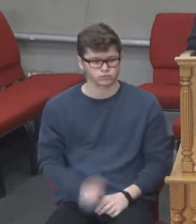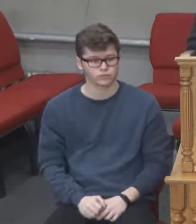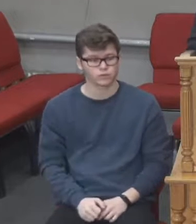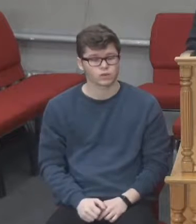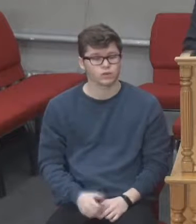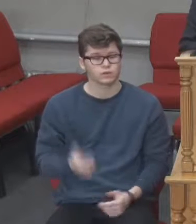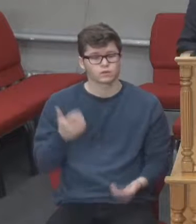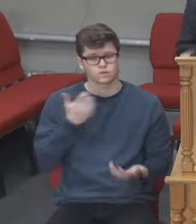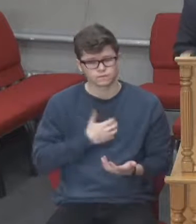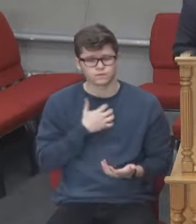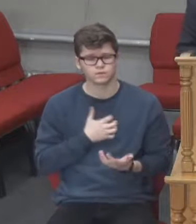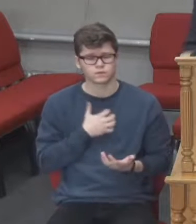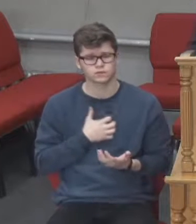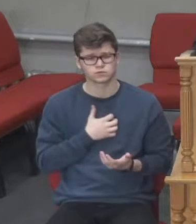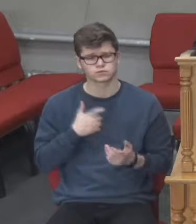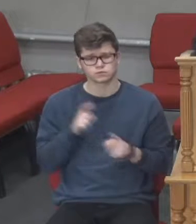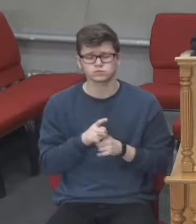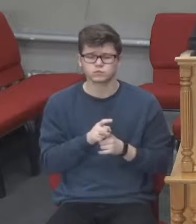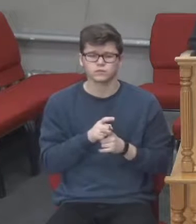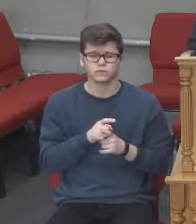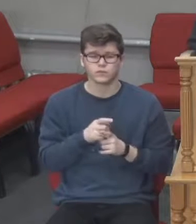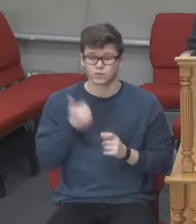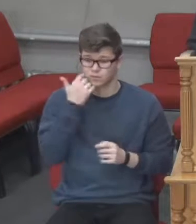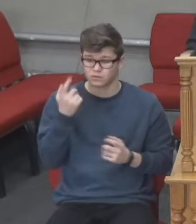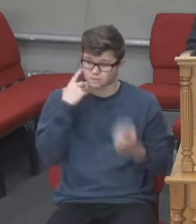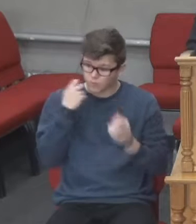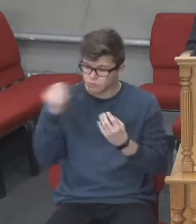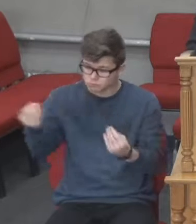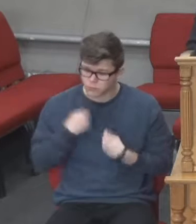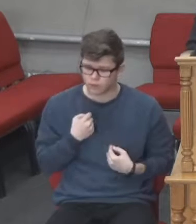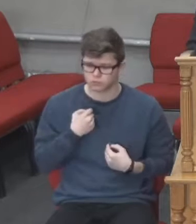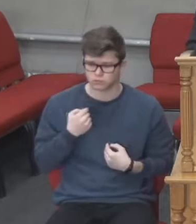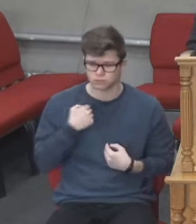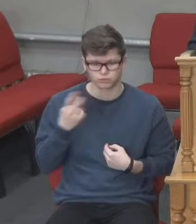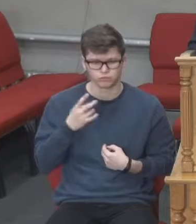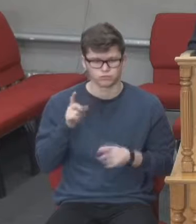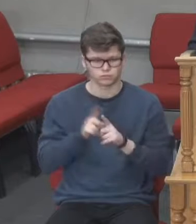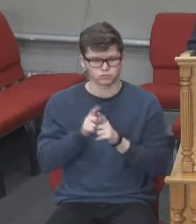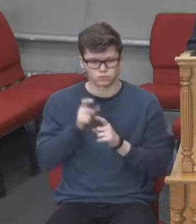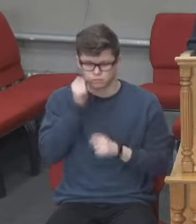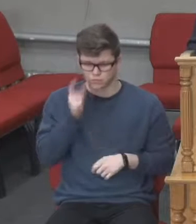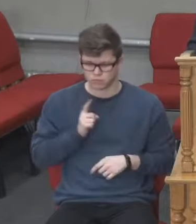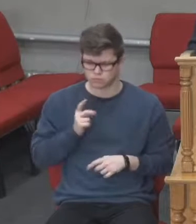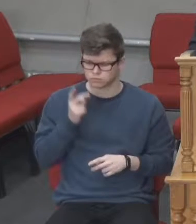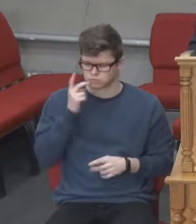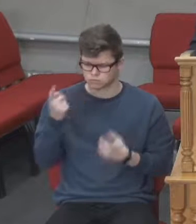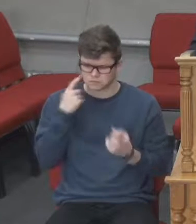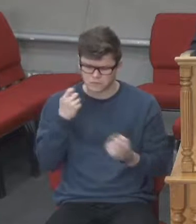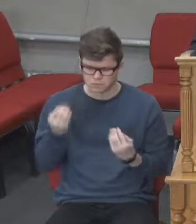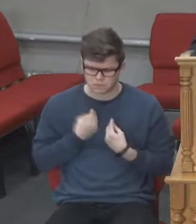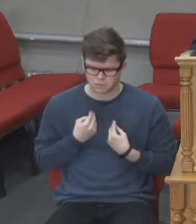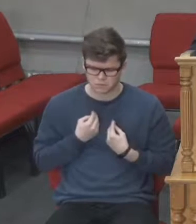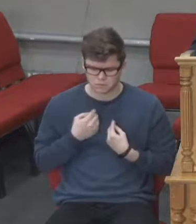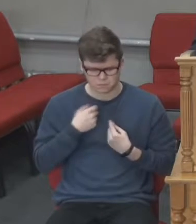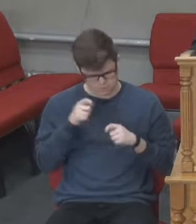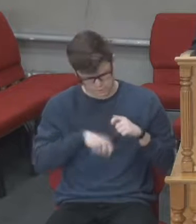Як важливо пильнувати, слухаючи інформацію, переглядаючи новини в